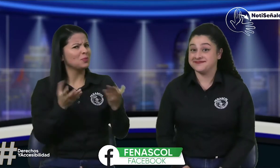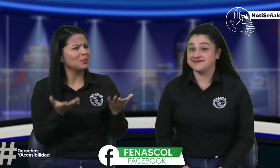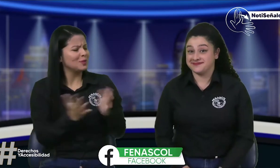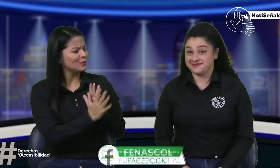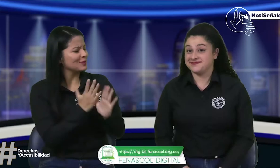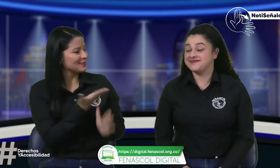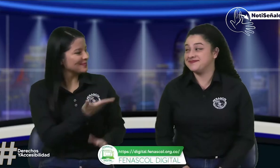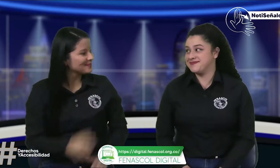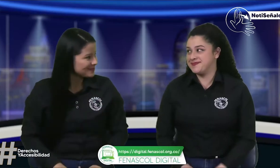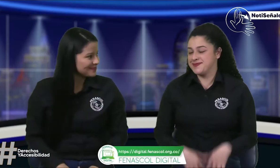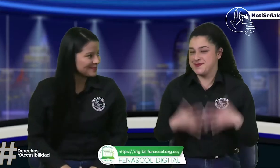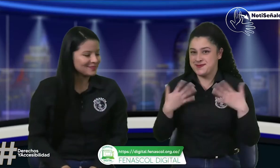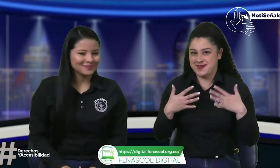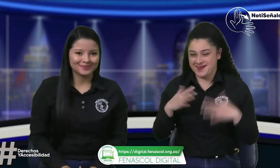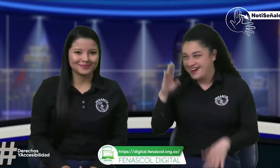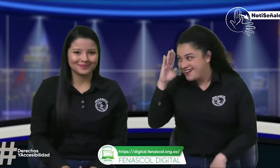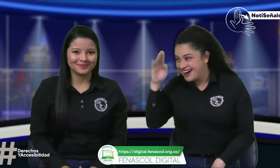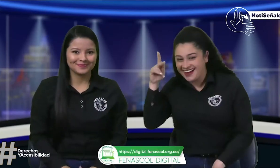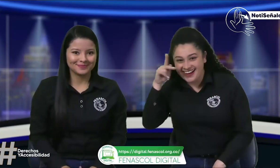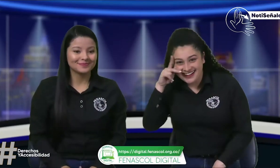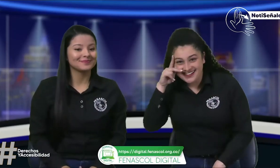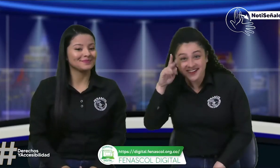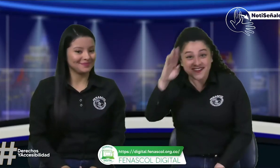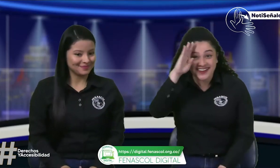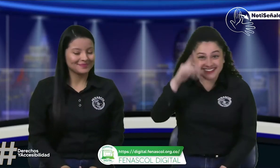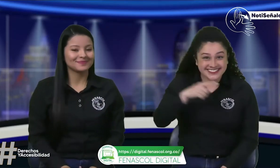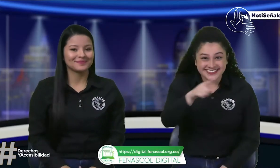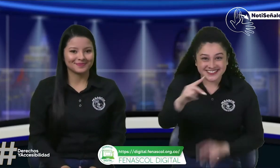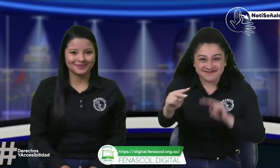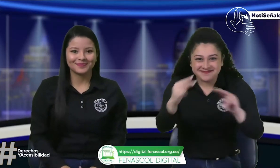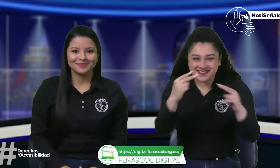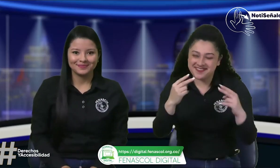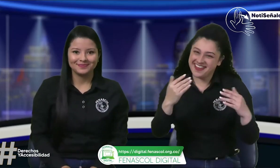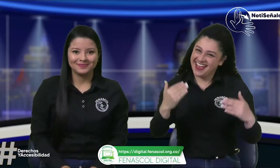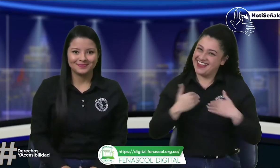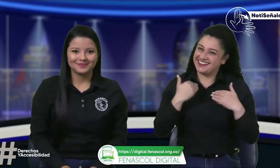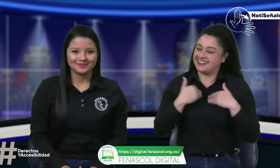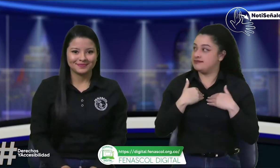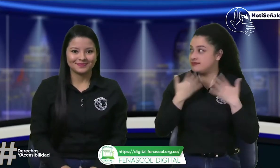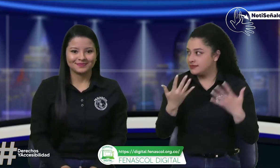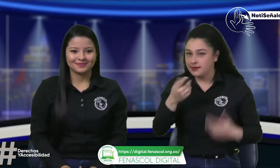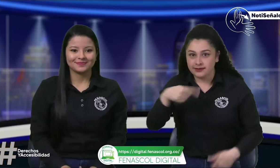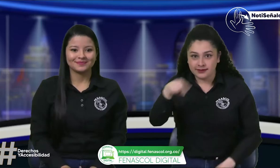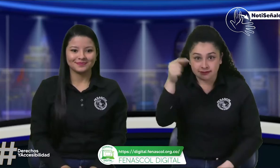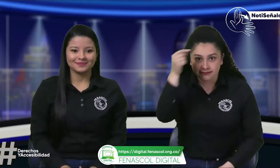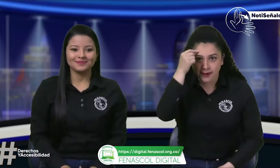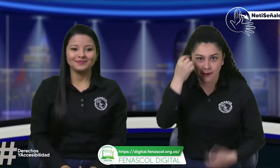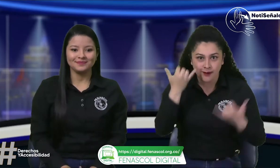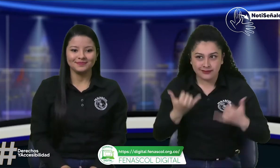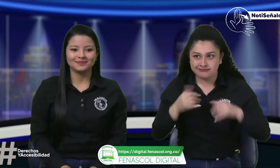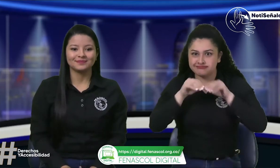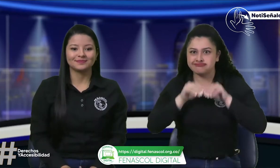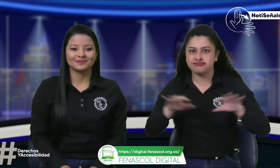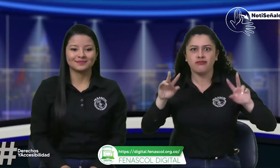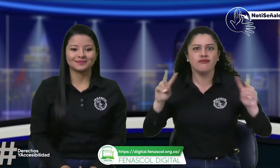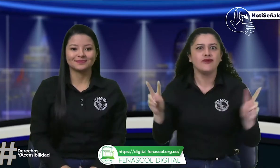Paula, estaremos hablando de los temas importantes. Cuéntanos. Hola Erika y a todos los que nos están viendo hoy en Noticeñales.